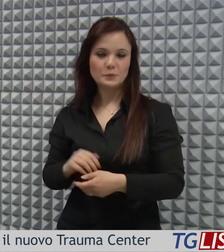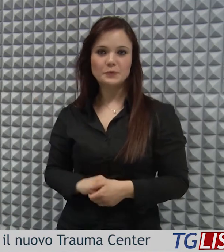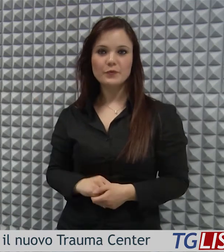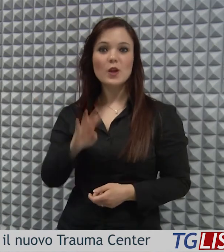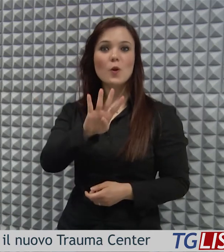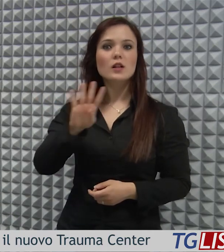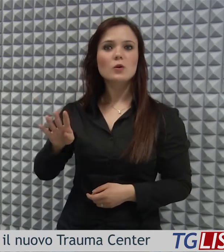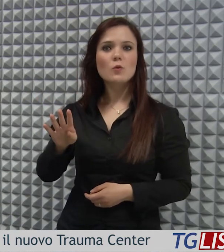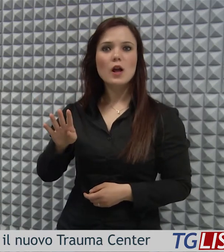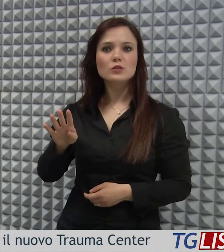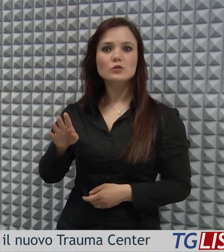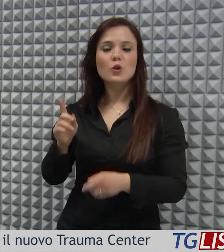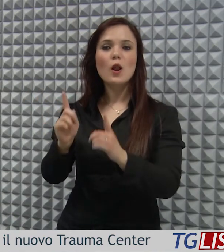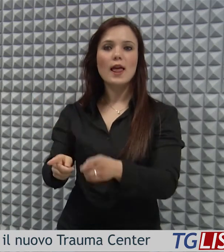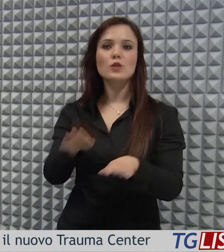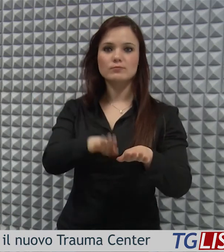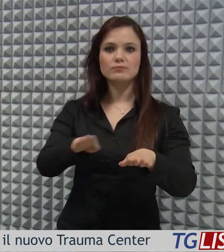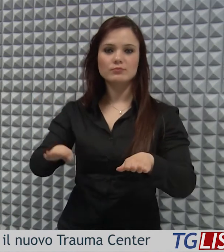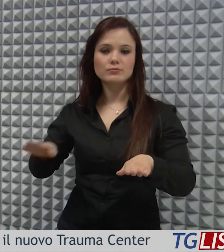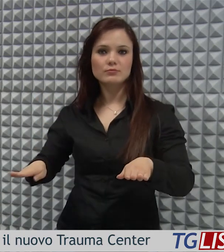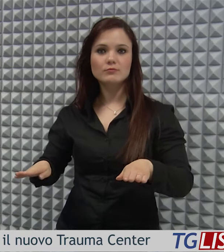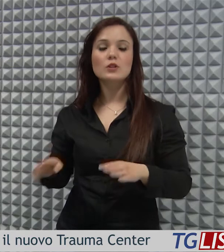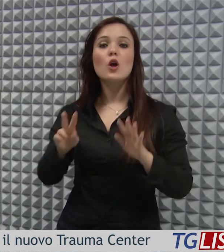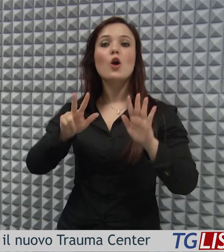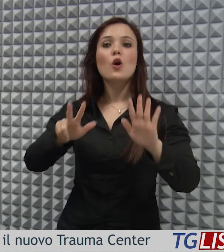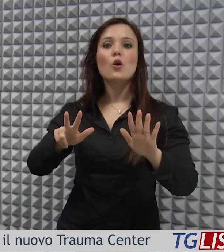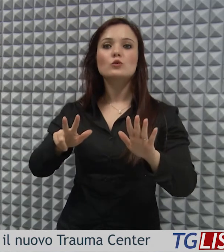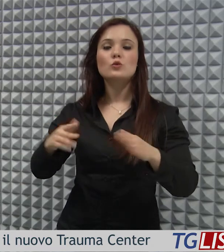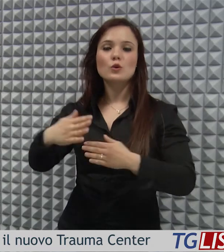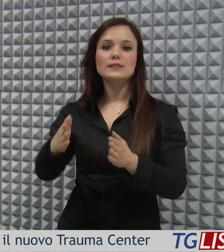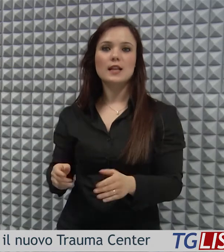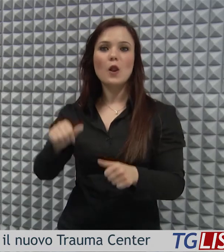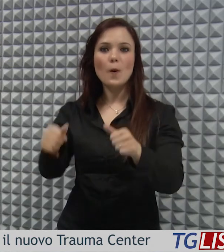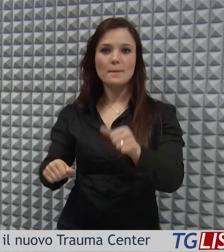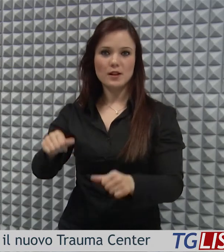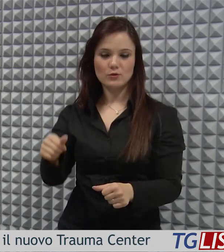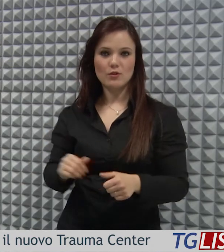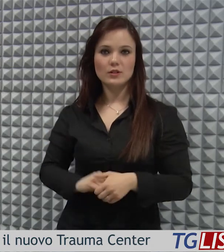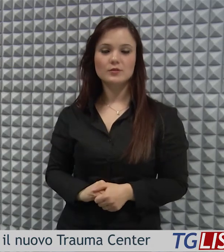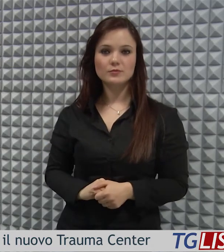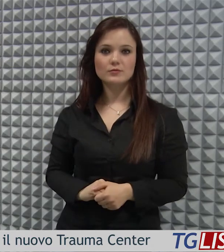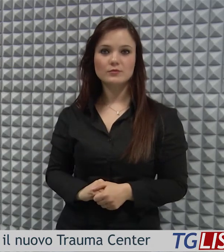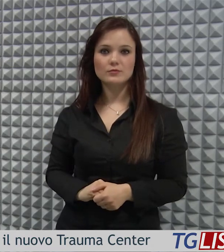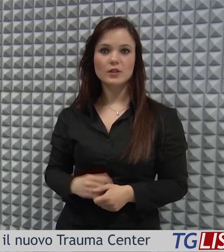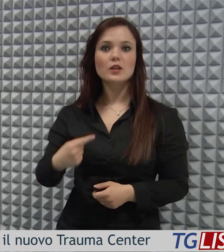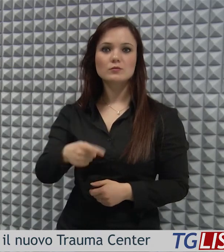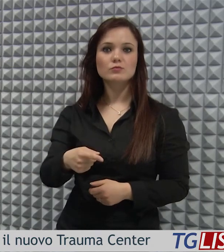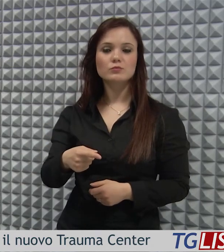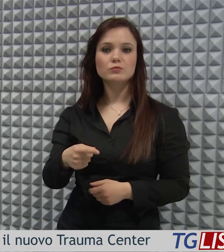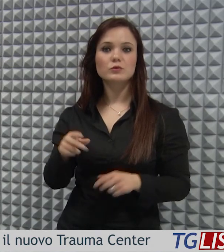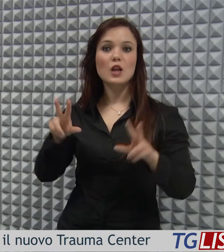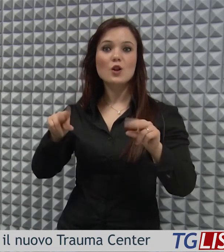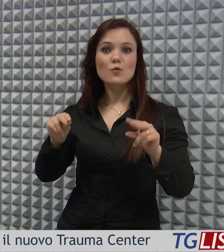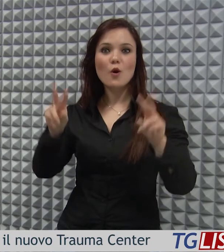44 posti letto dedicati ed 8 sale operatorie. Sono i numeri del nuovo